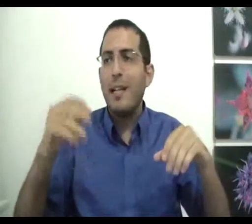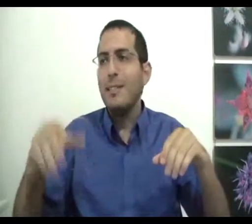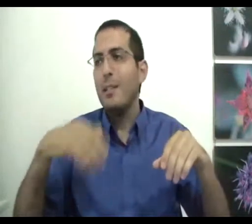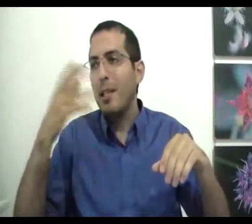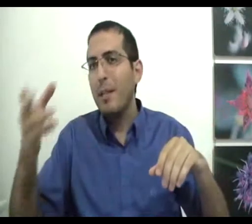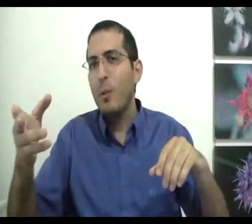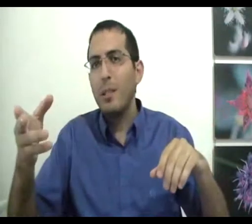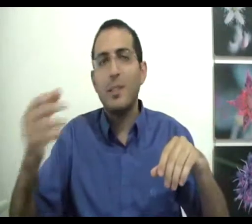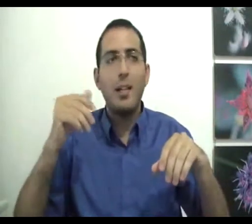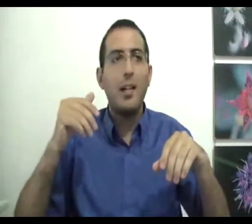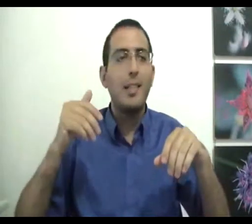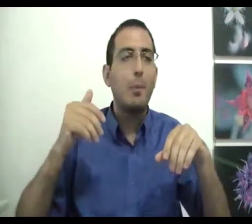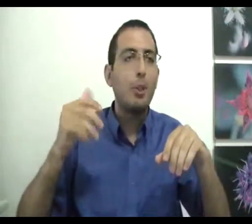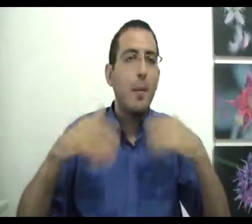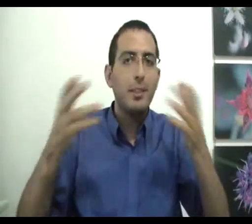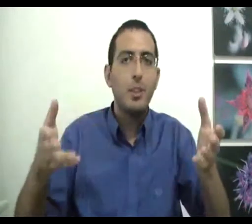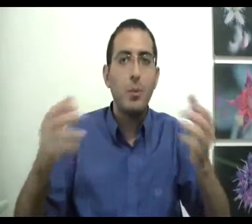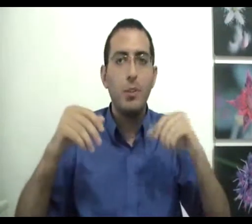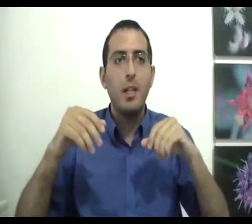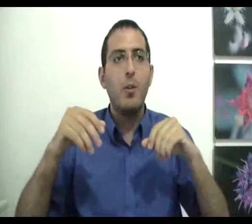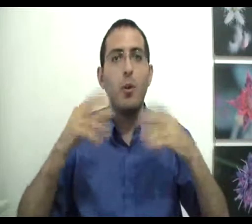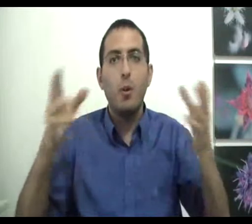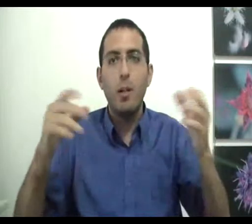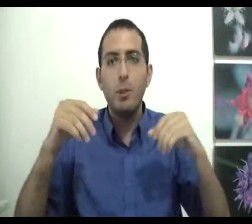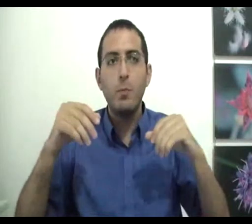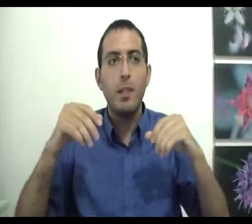קלאסית, בין אדם רוצה מצד אחד לראית במשקל מצד שני הוא רוצה לאכול אוכל משמין